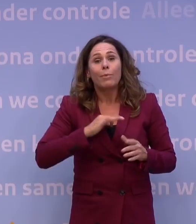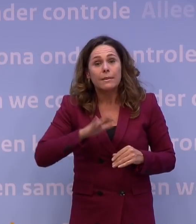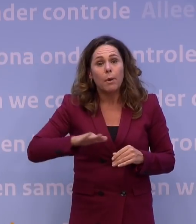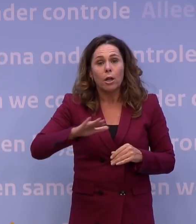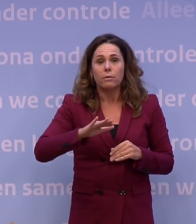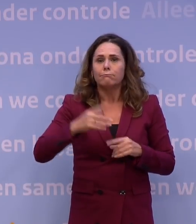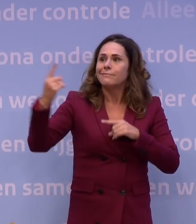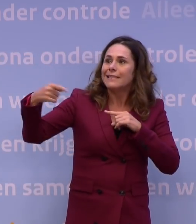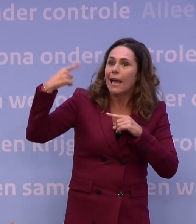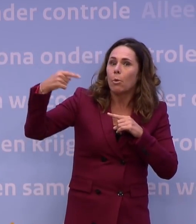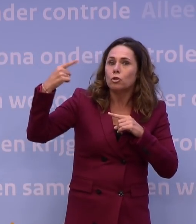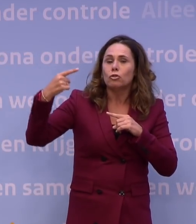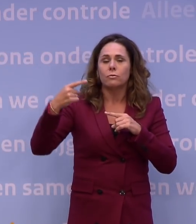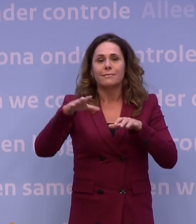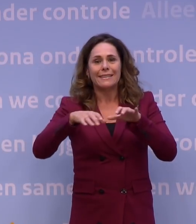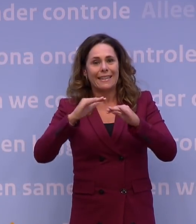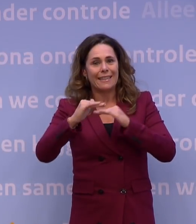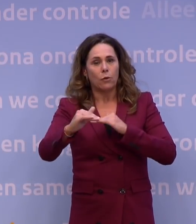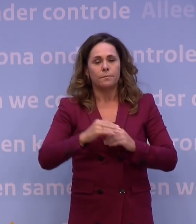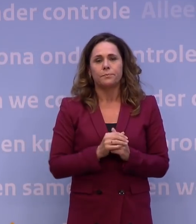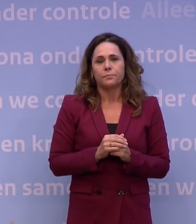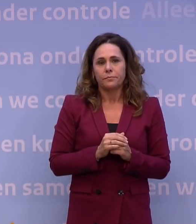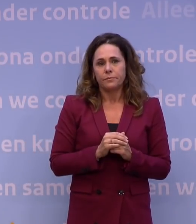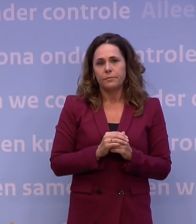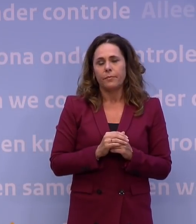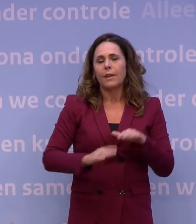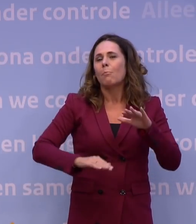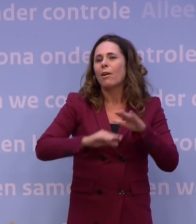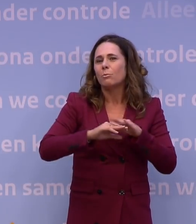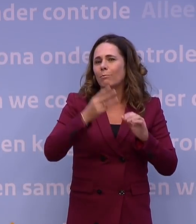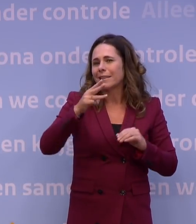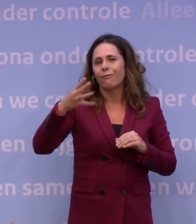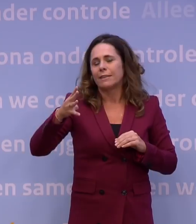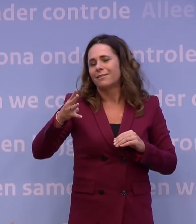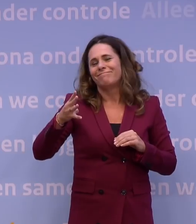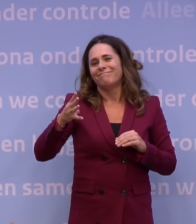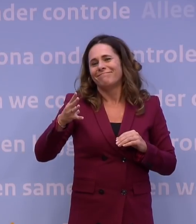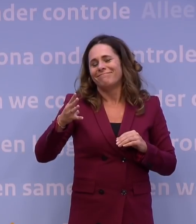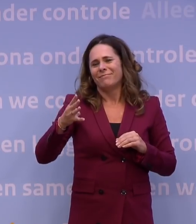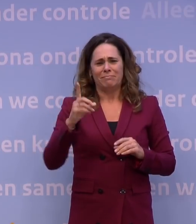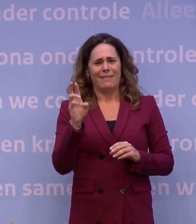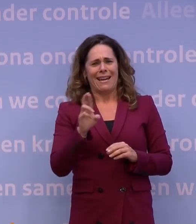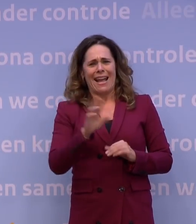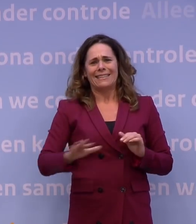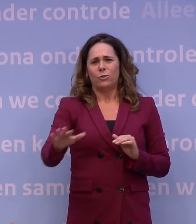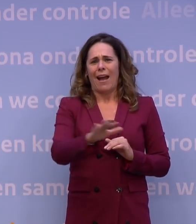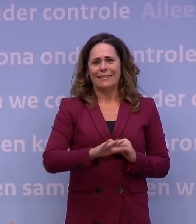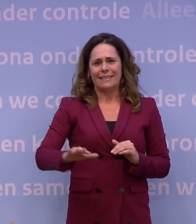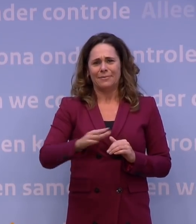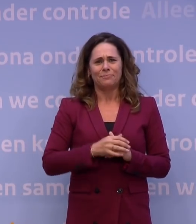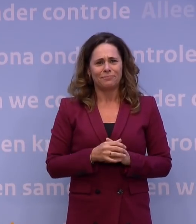kermissen en dierentuinen. Daar gelden de maxima van 30 en 40 niet, want dat zou tot bizarre situaties leiden.